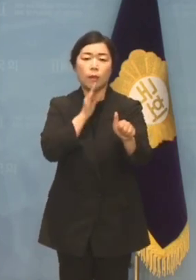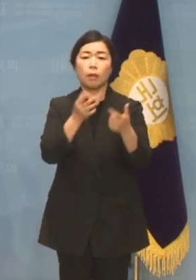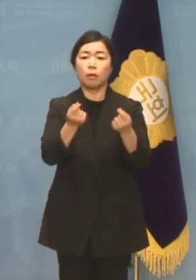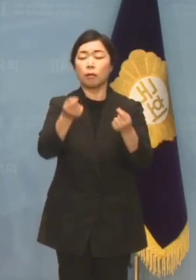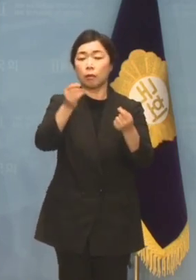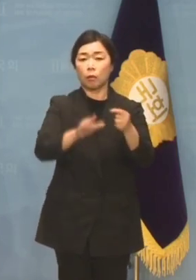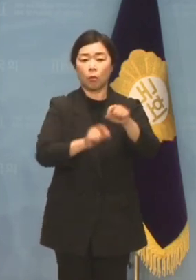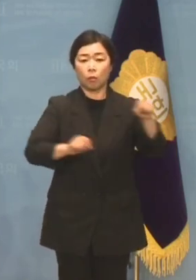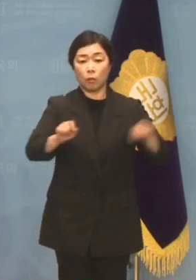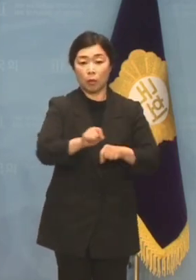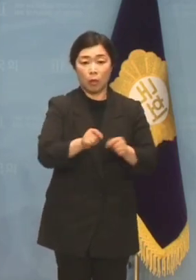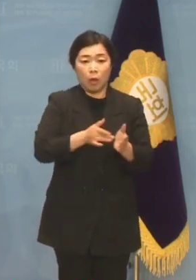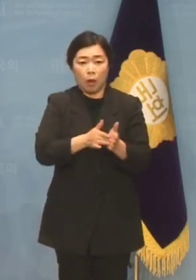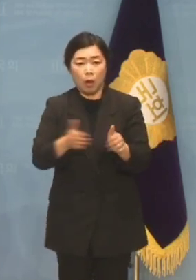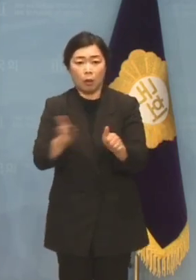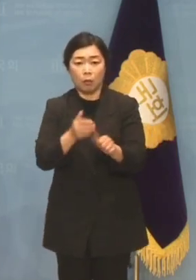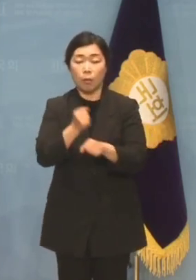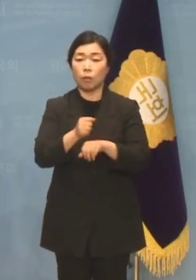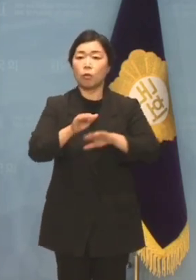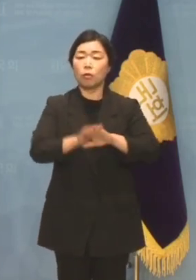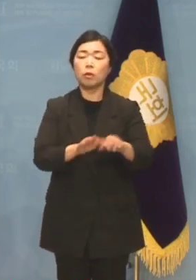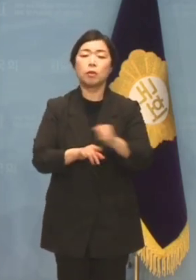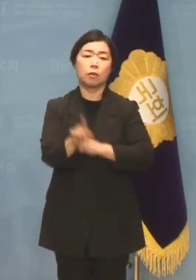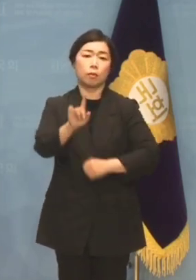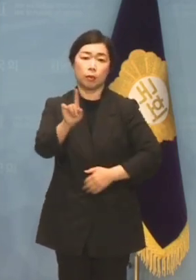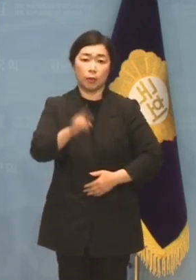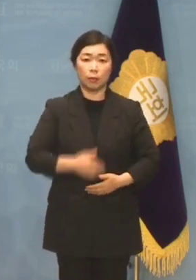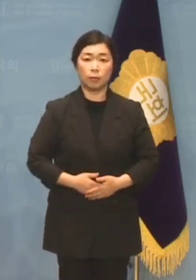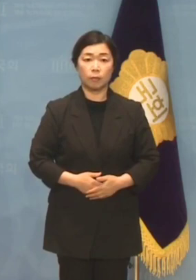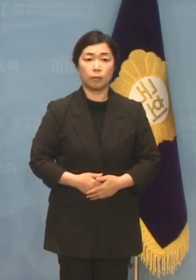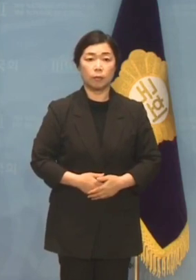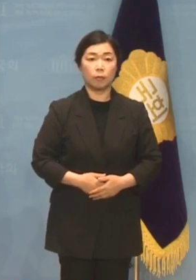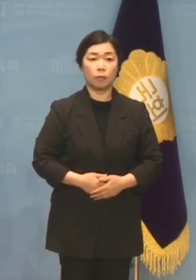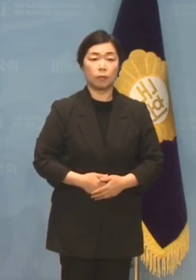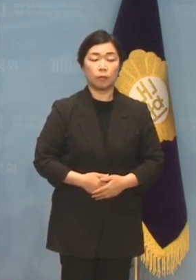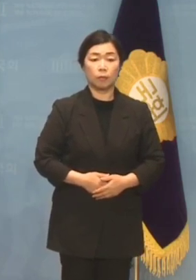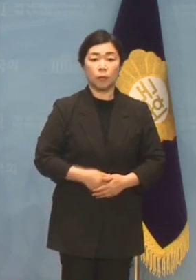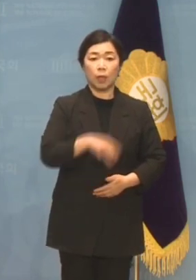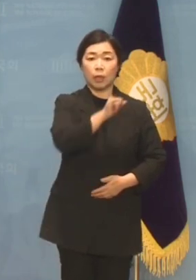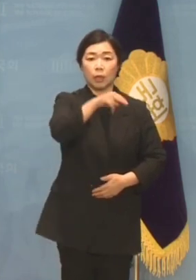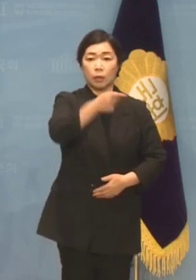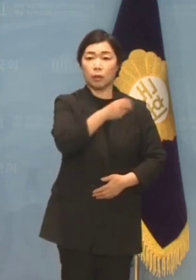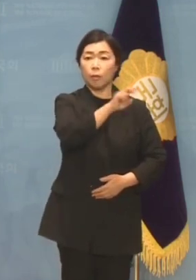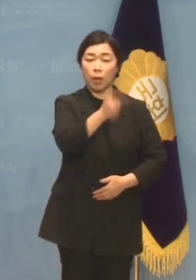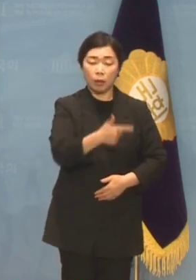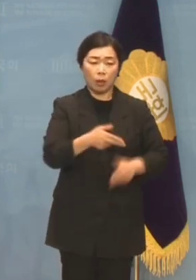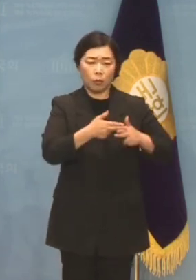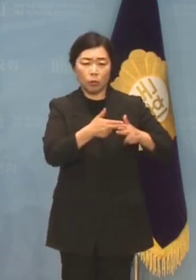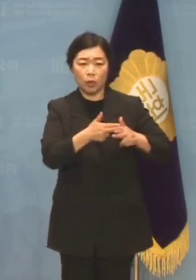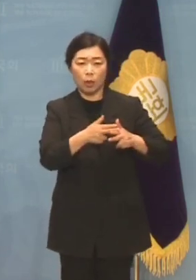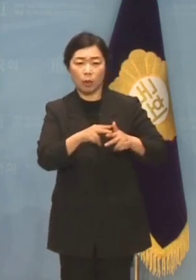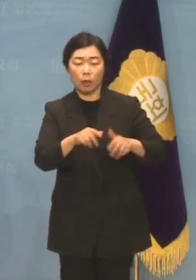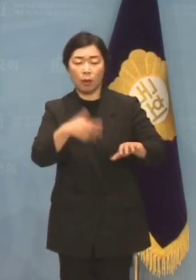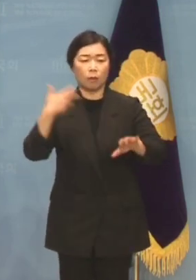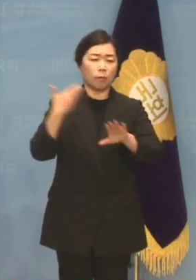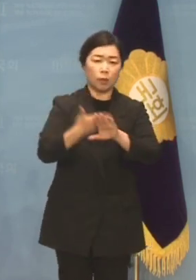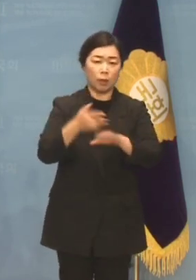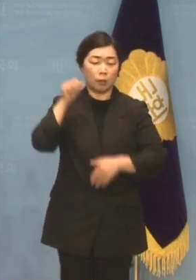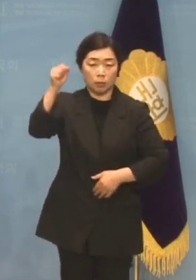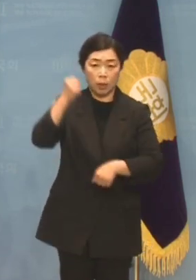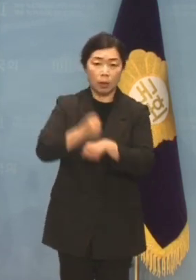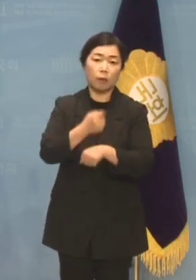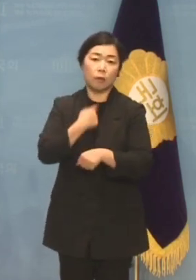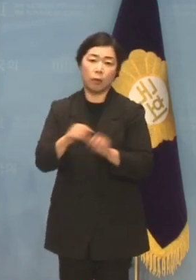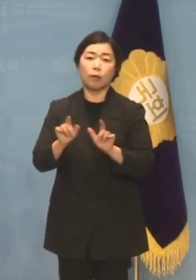나열하는 이유가 무엇입니까? 이승만 독재한 거에 대한민국의 민주주의를 확립한 4.19 혁명